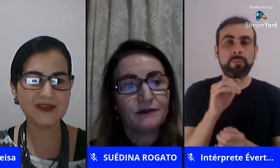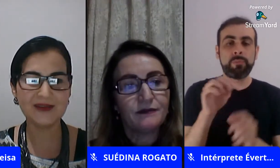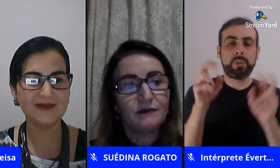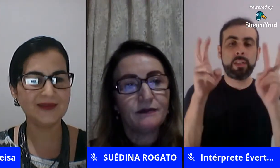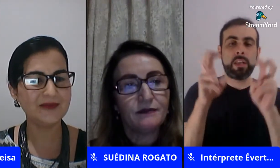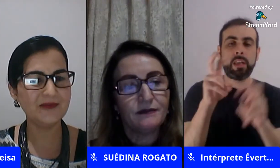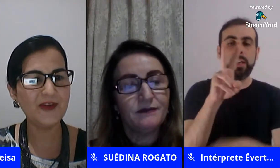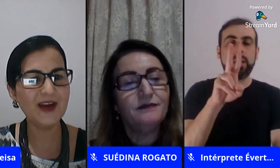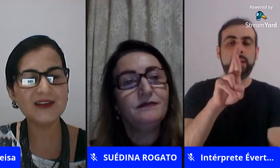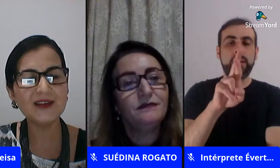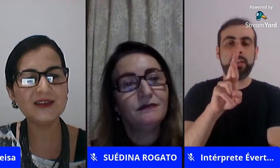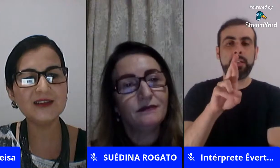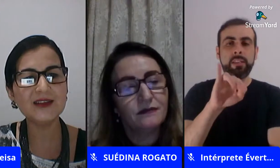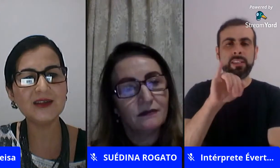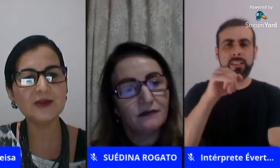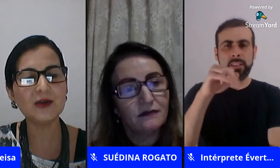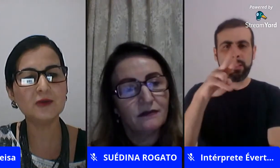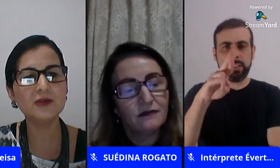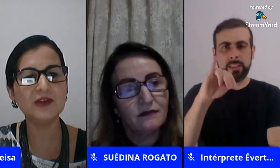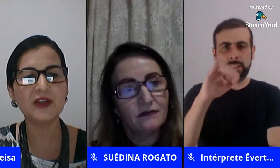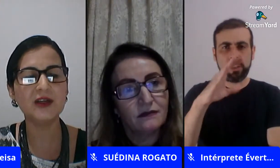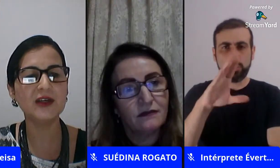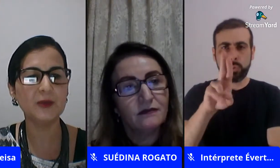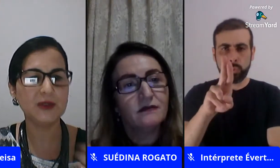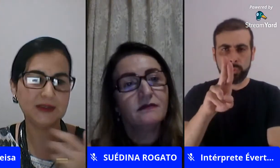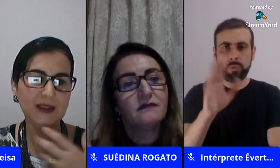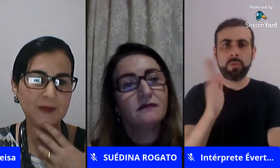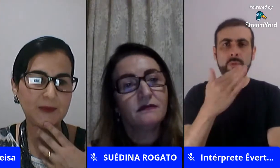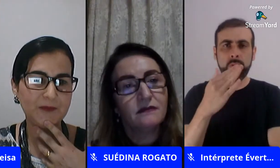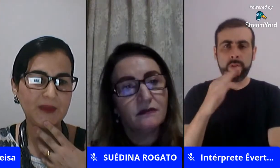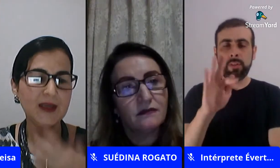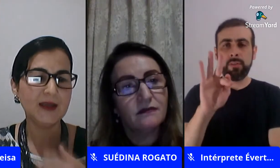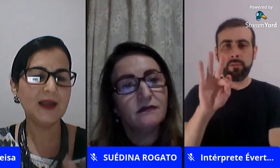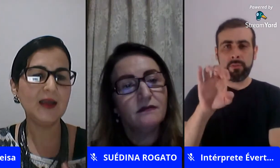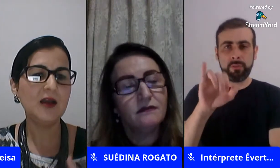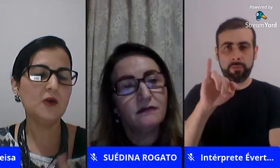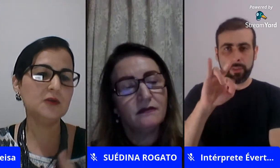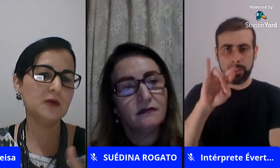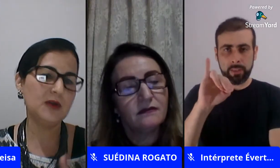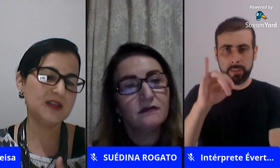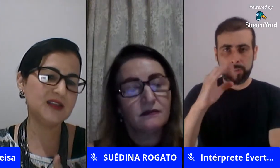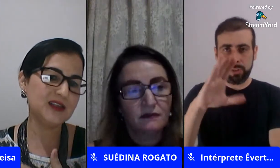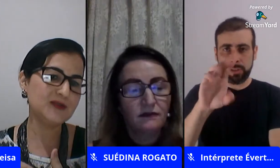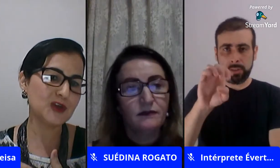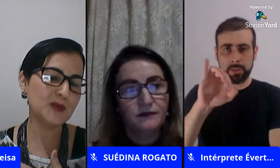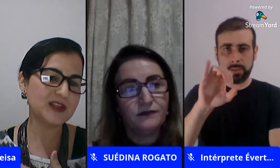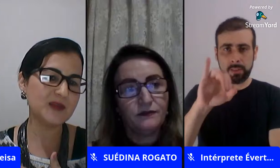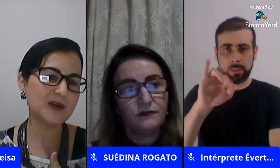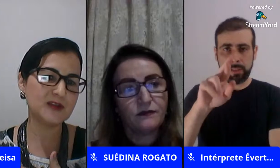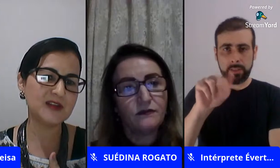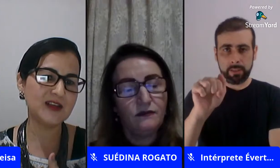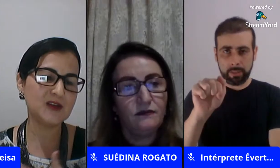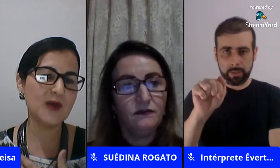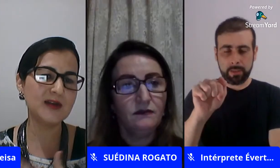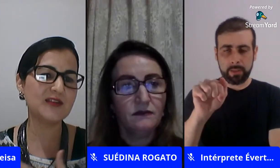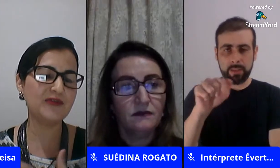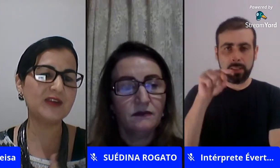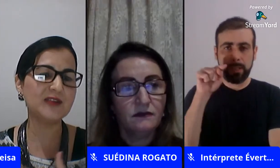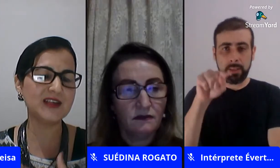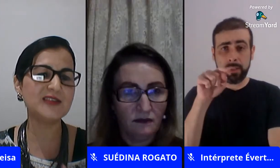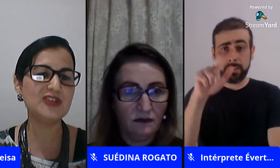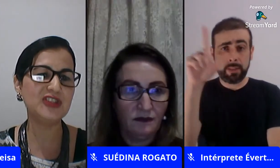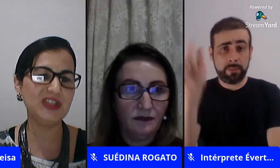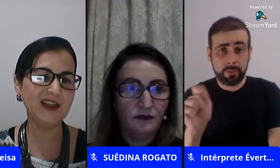nossa fala da da cultura africana por exemplo né esses livros que eu mostrei pra vocês